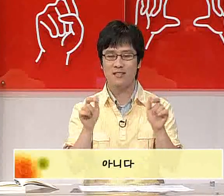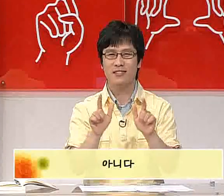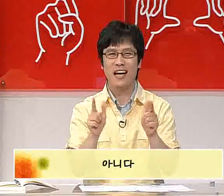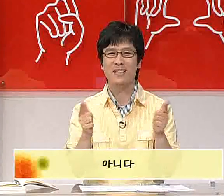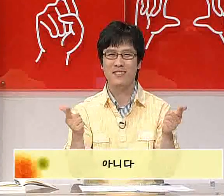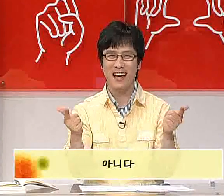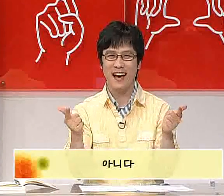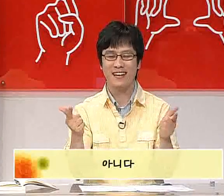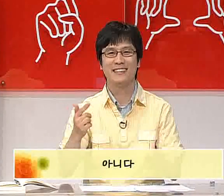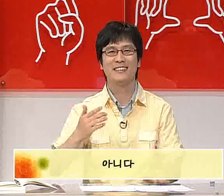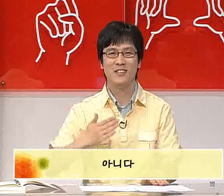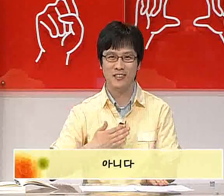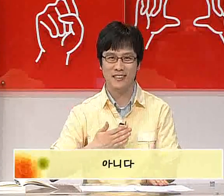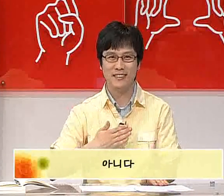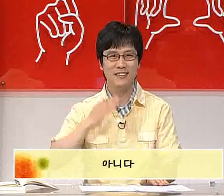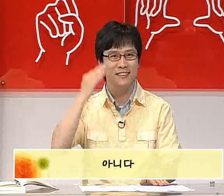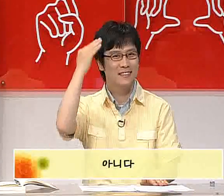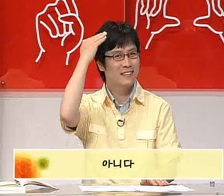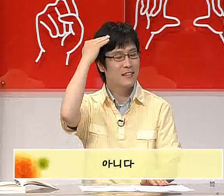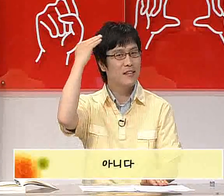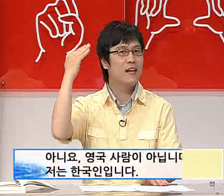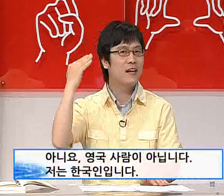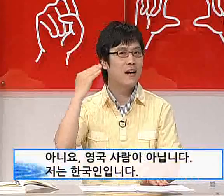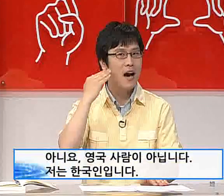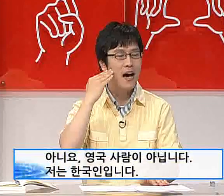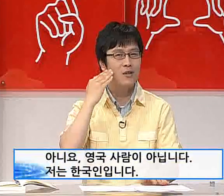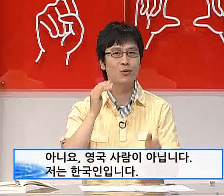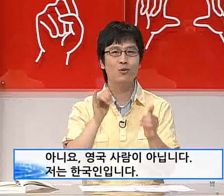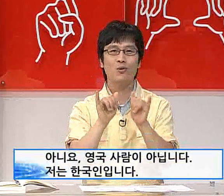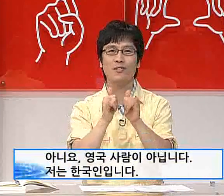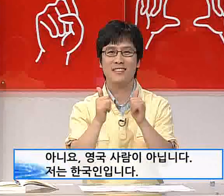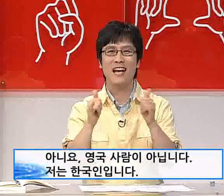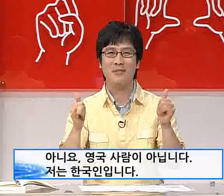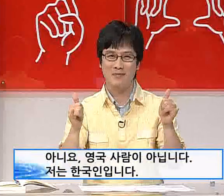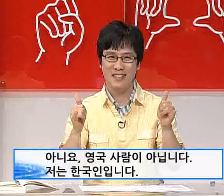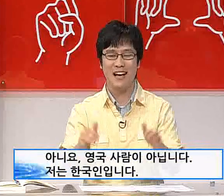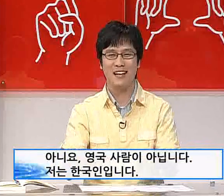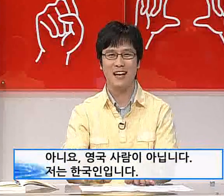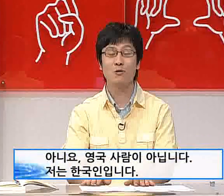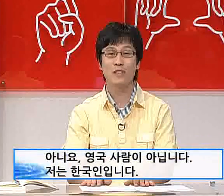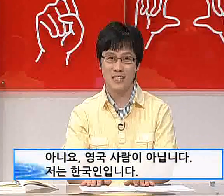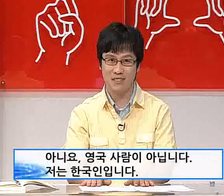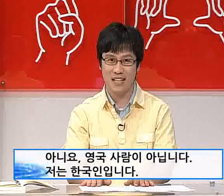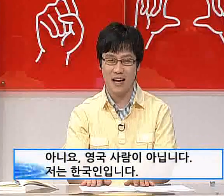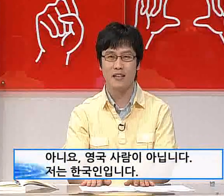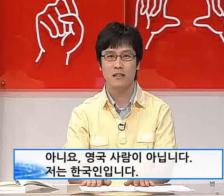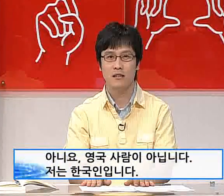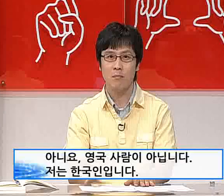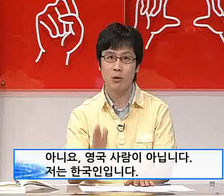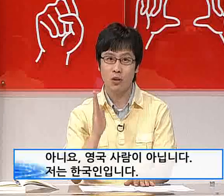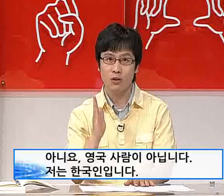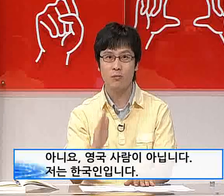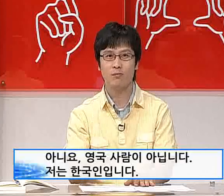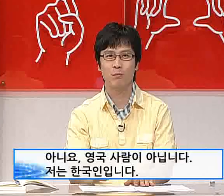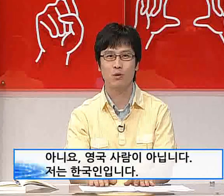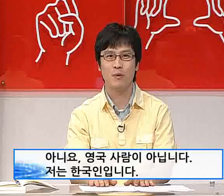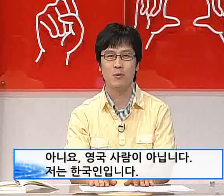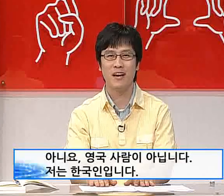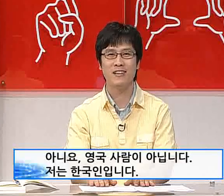아닙니다. 저는 한국 사람입니다. 한국인입니다. 한 번 더 복습해 볼까요?